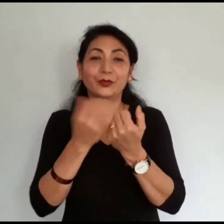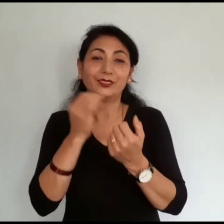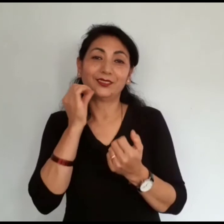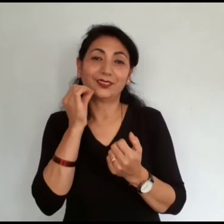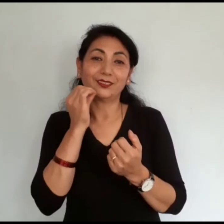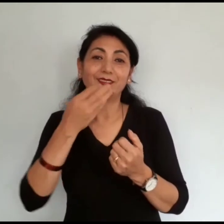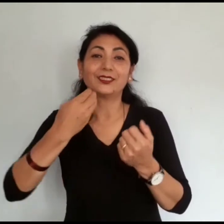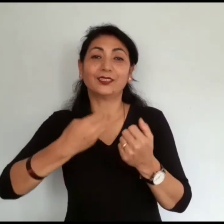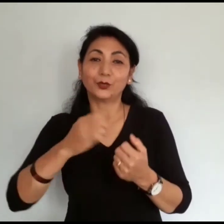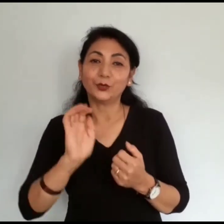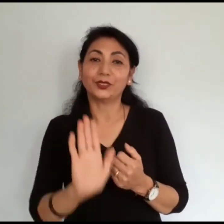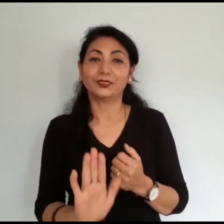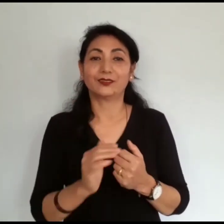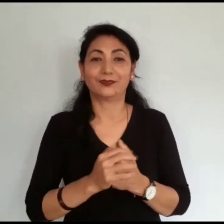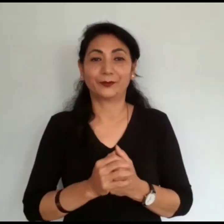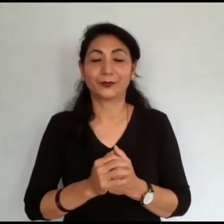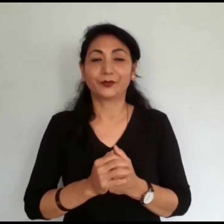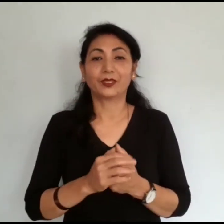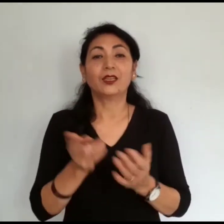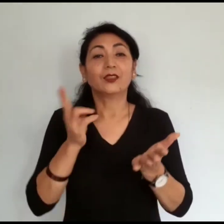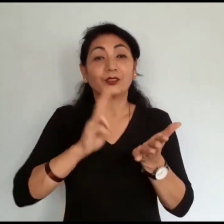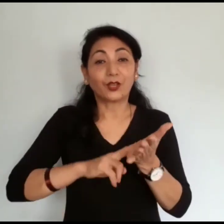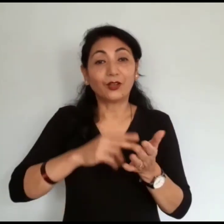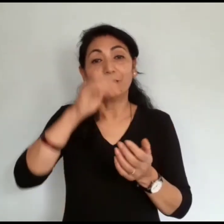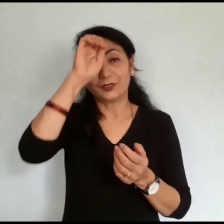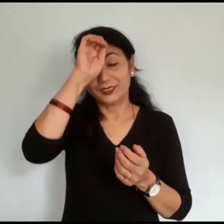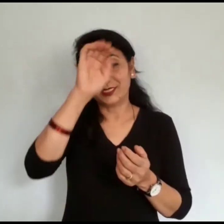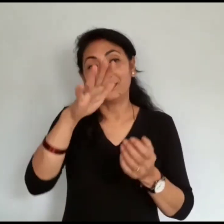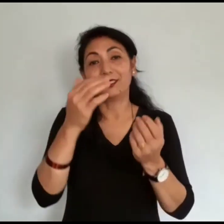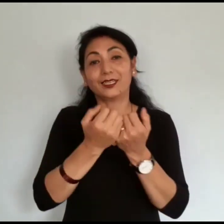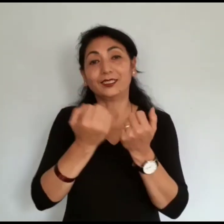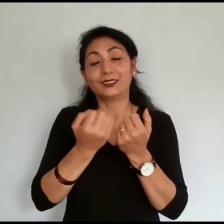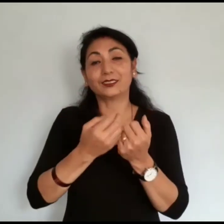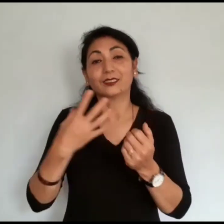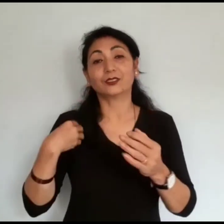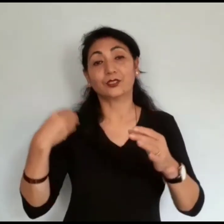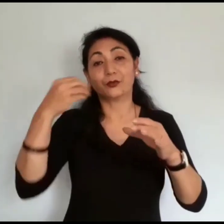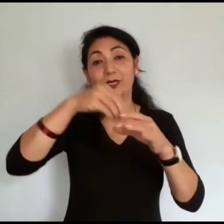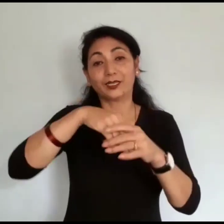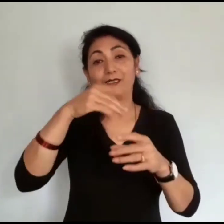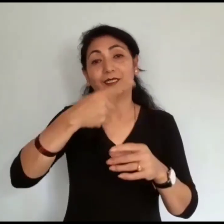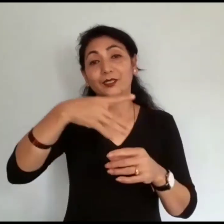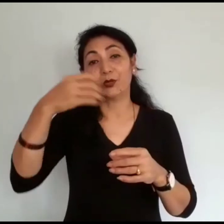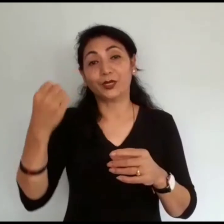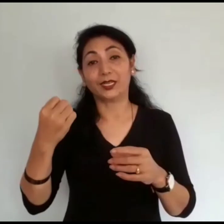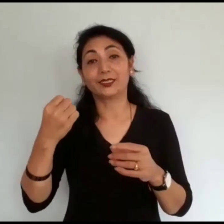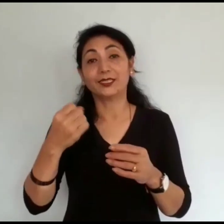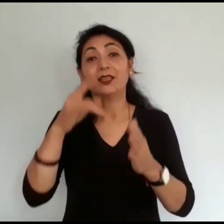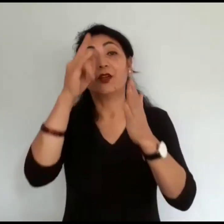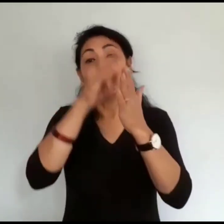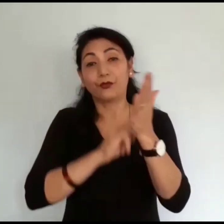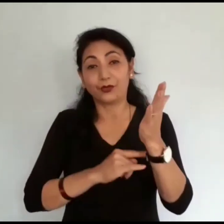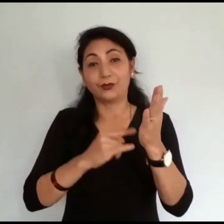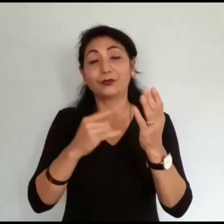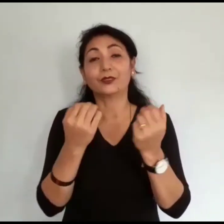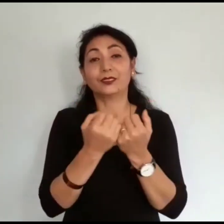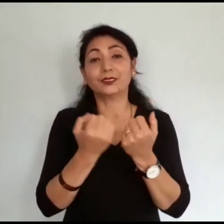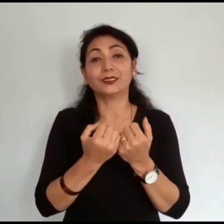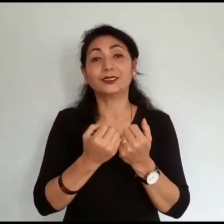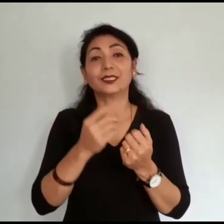जानकारी रसव भागीता को लागी, रेजिस्टर गरने लिंक, चेंड फर चेंज, र रोटर्या